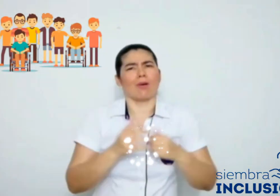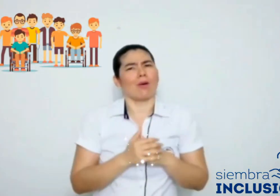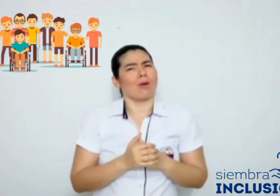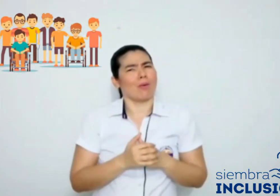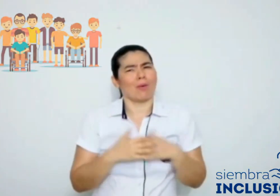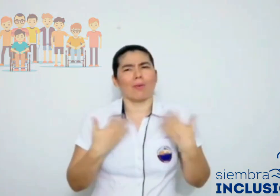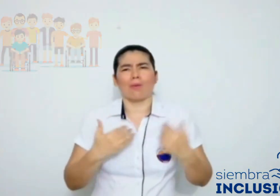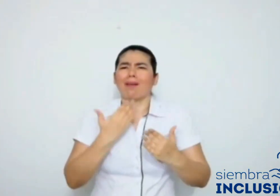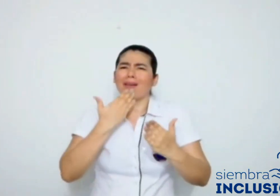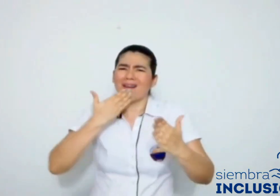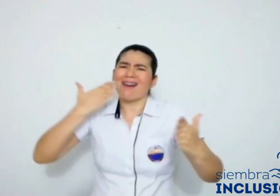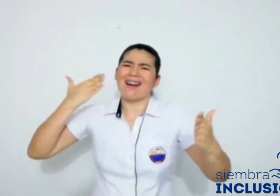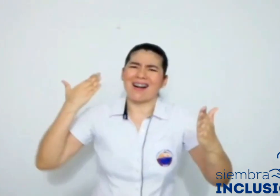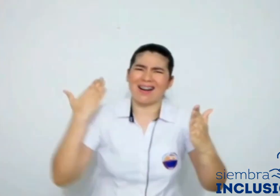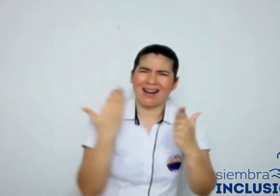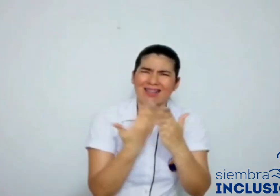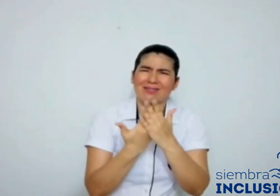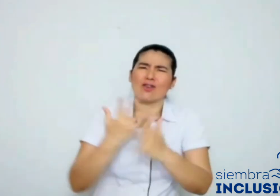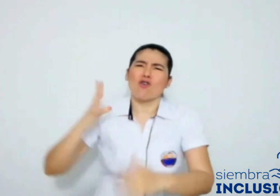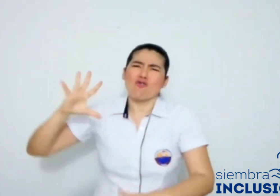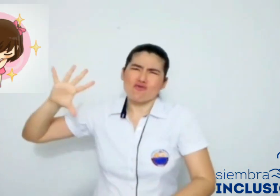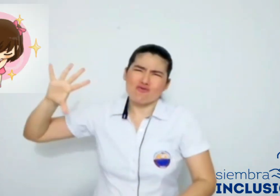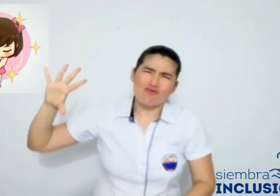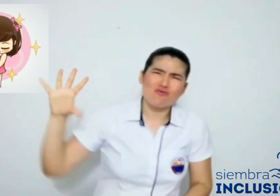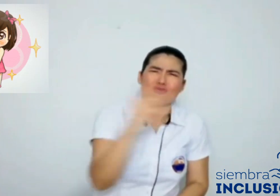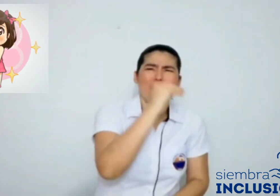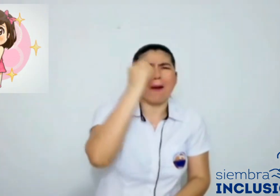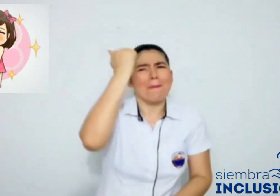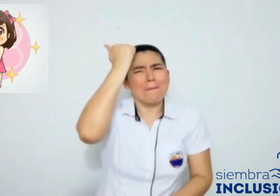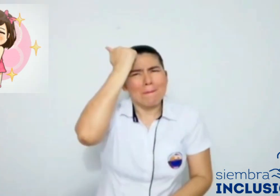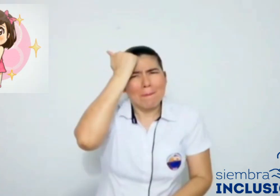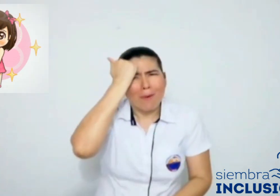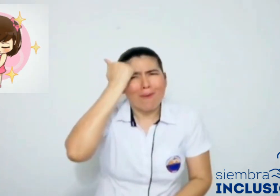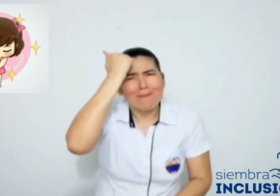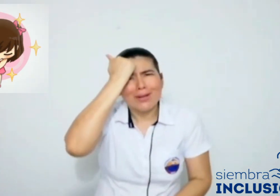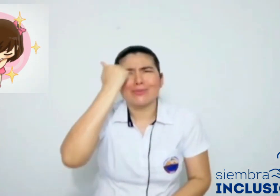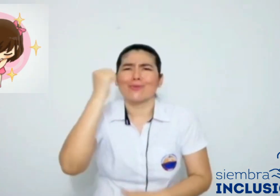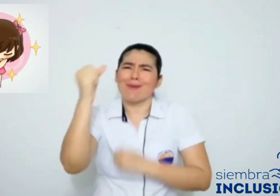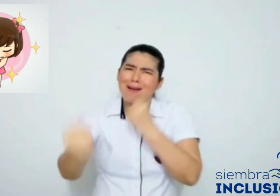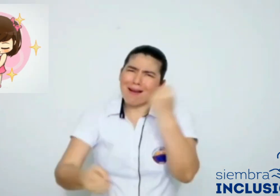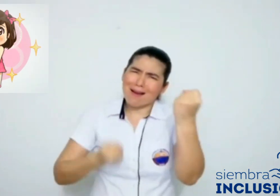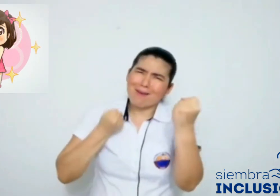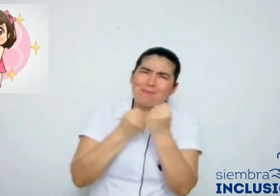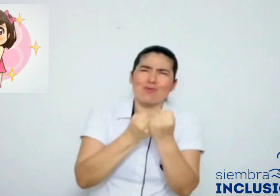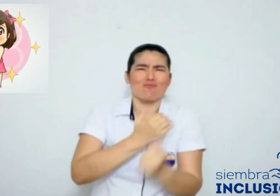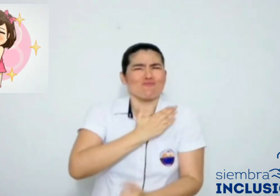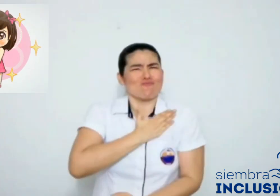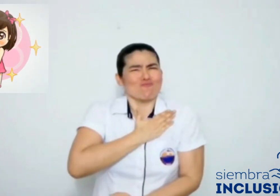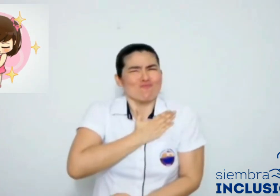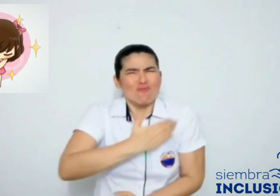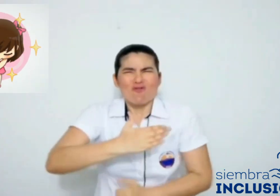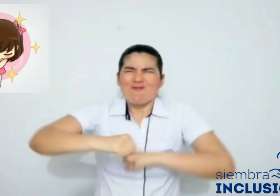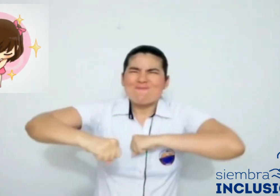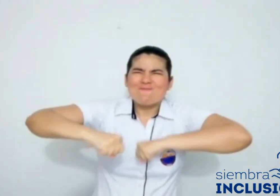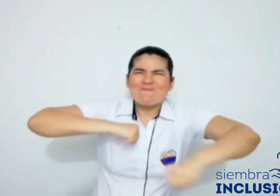más incluyente. Les expresamos a todos ustedes nuestros más sinceros agradecimientos por su apoyo y